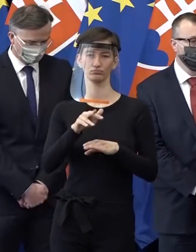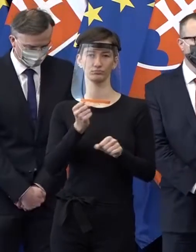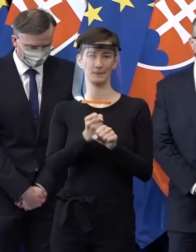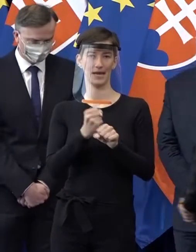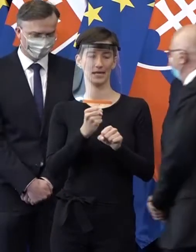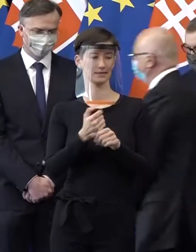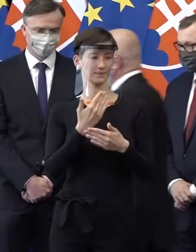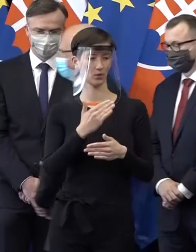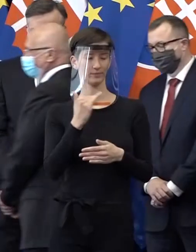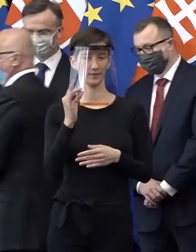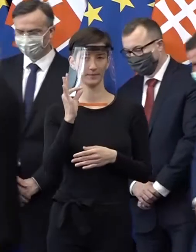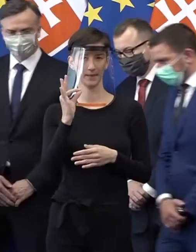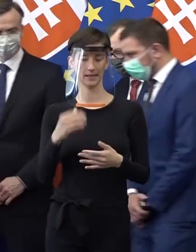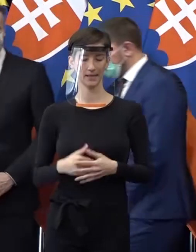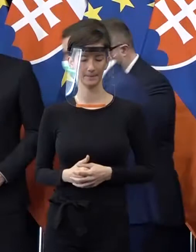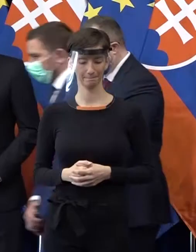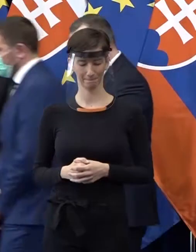Ďakujem veľmi pekne, pánom.